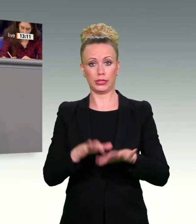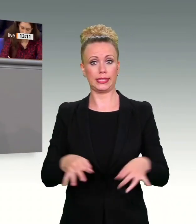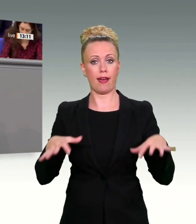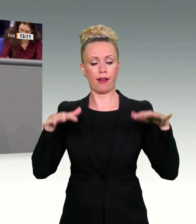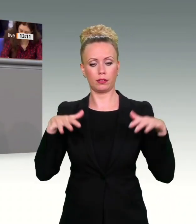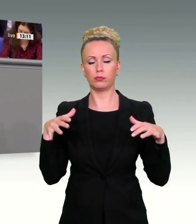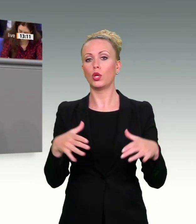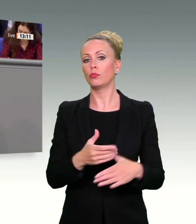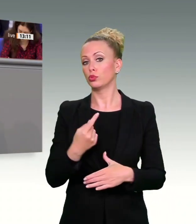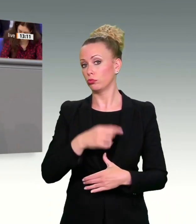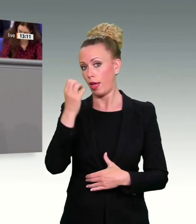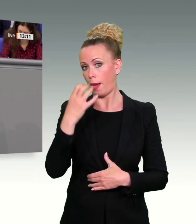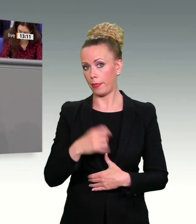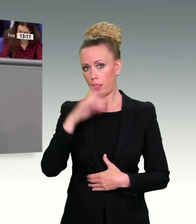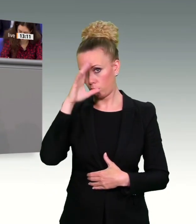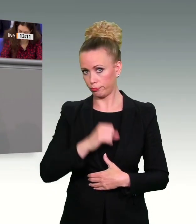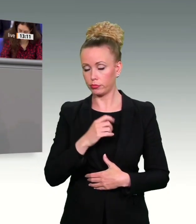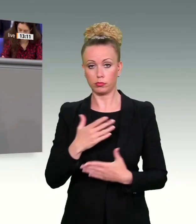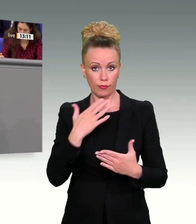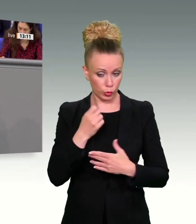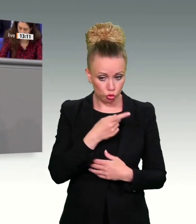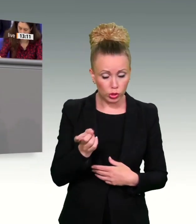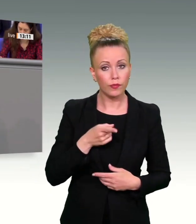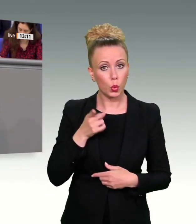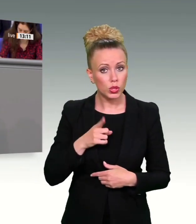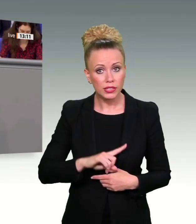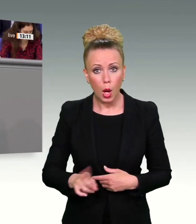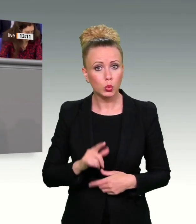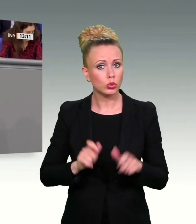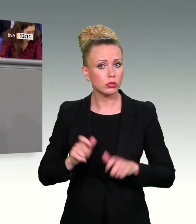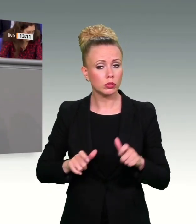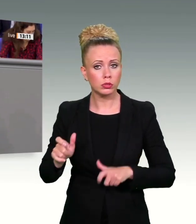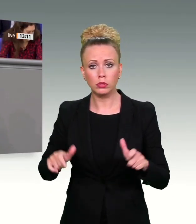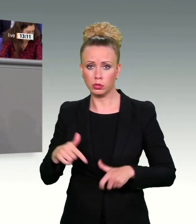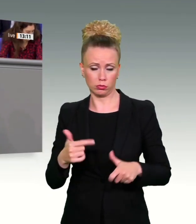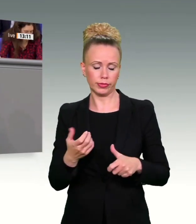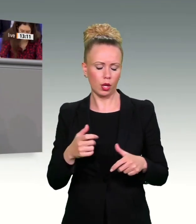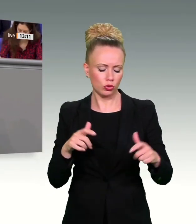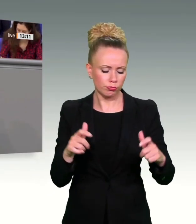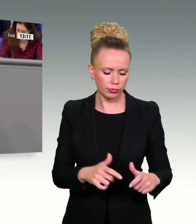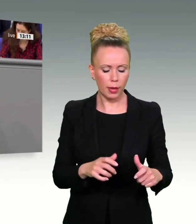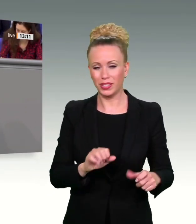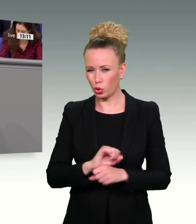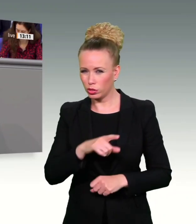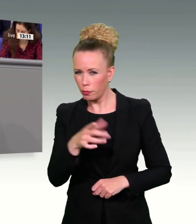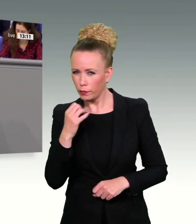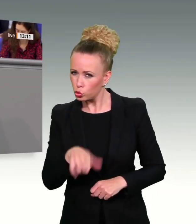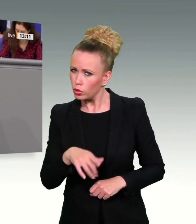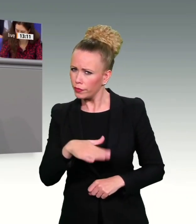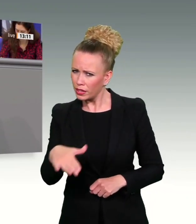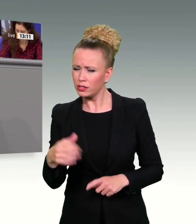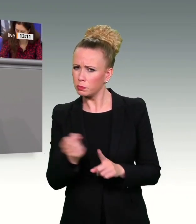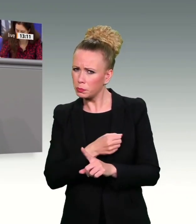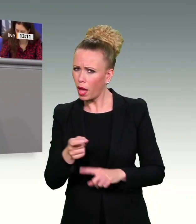immer noch Hunderte und Tausende von Fällen, auch wenn es weniger geworden sind, unaufgeklärten, fortgesetzten Kindesmissbrauchs einfach mit einem Achselzucken hinnehmen?